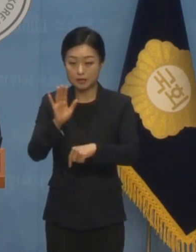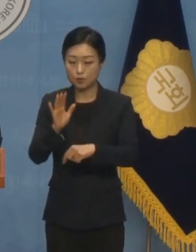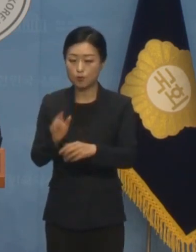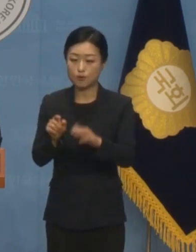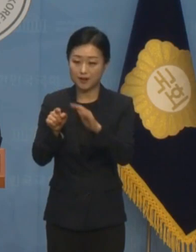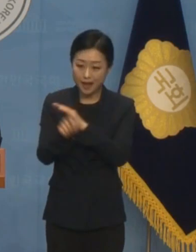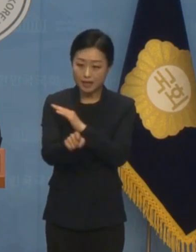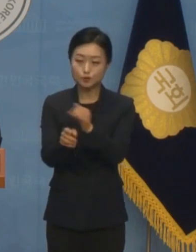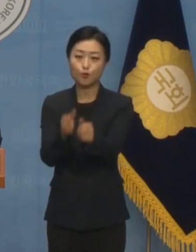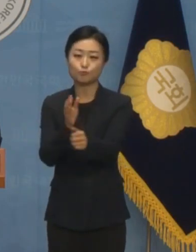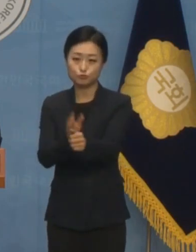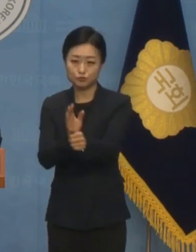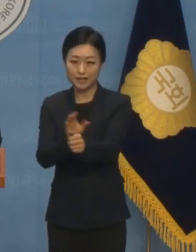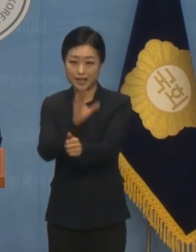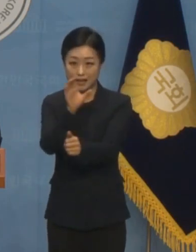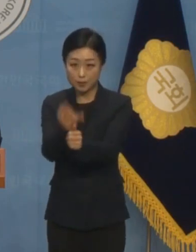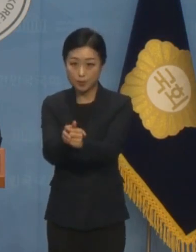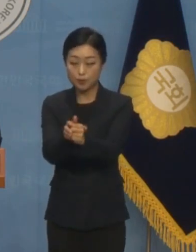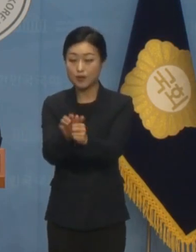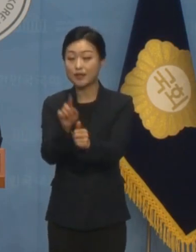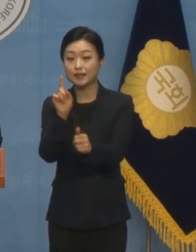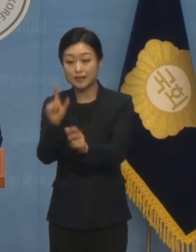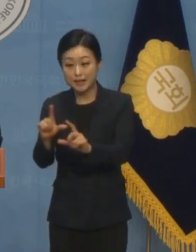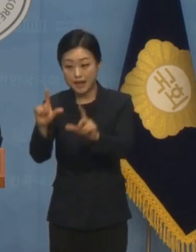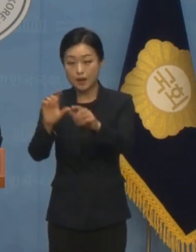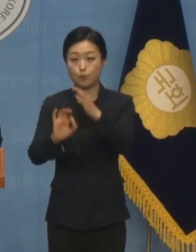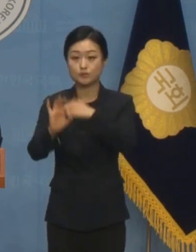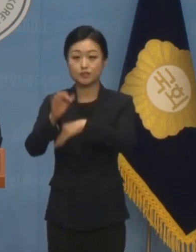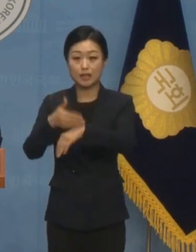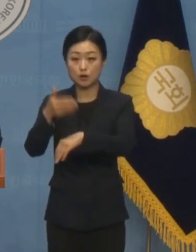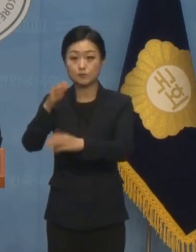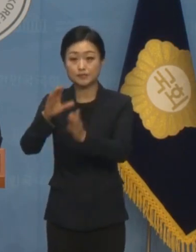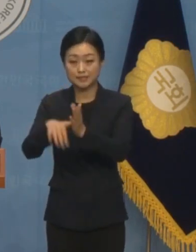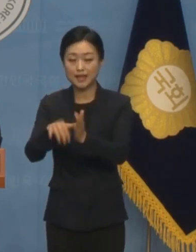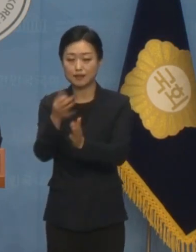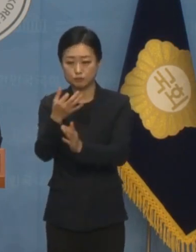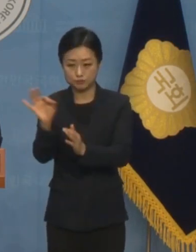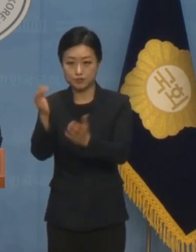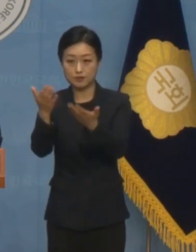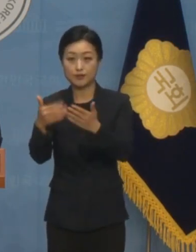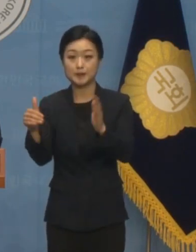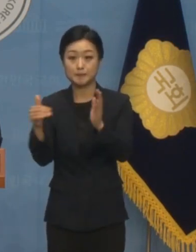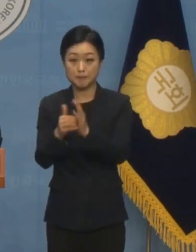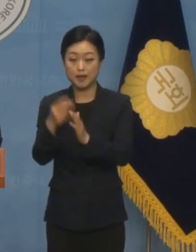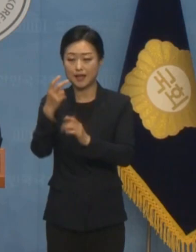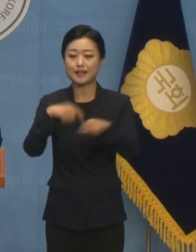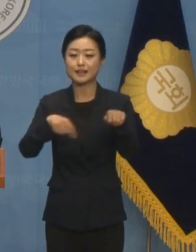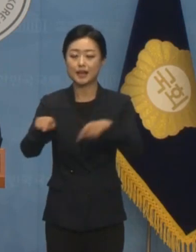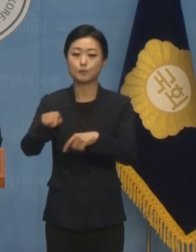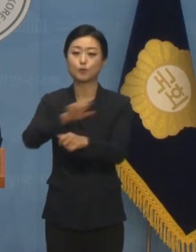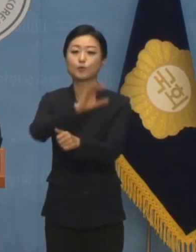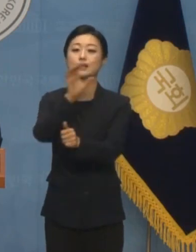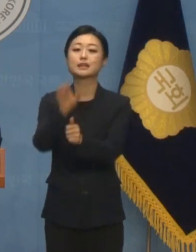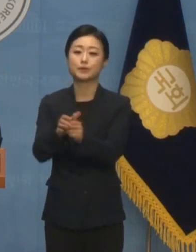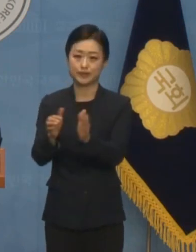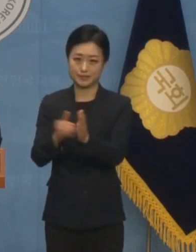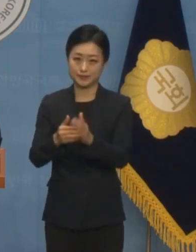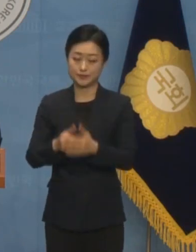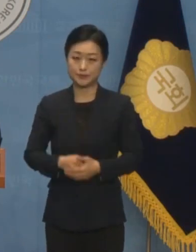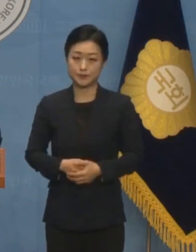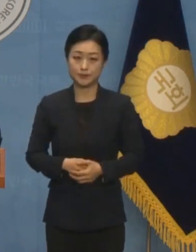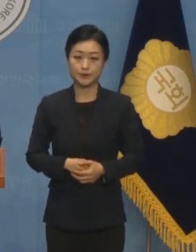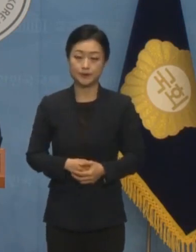자택으로 찾아갔고 다음날 오전 9시 홍감독이 일을 수락하며 감독 선임이 이루어졌다고 합니다